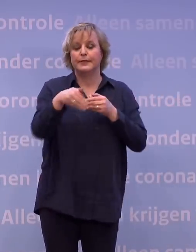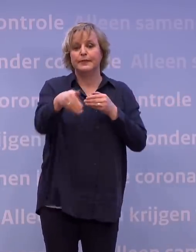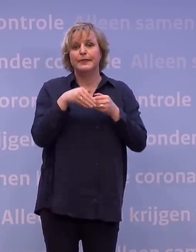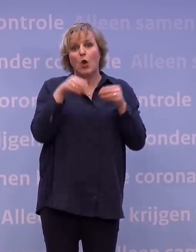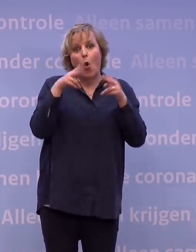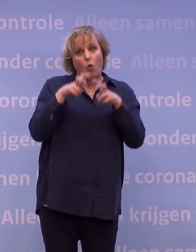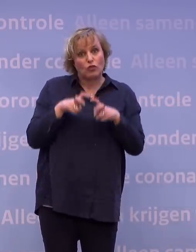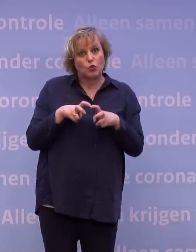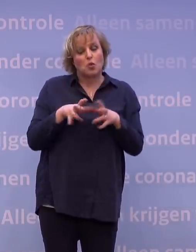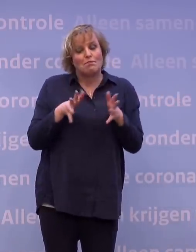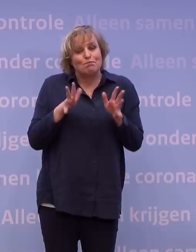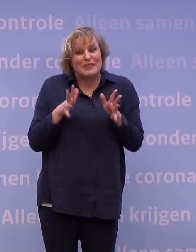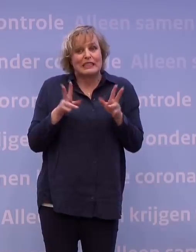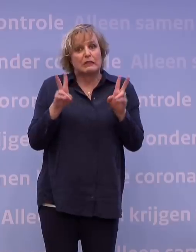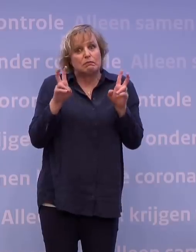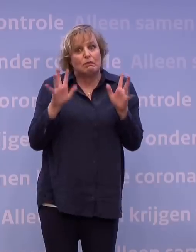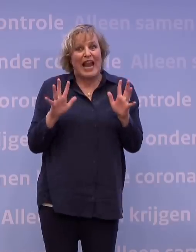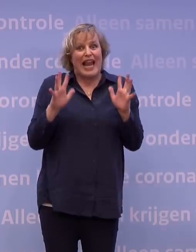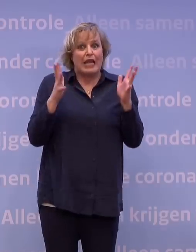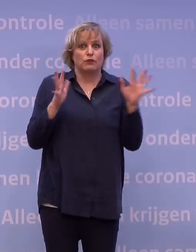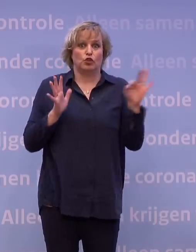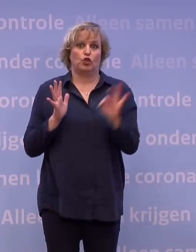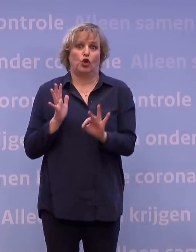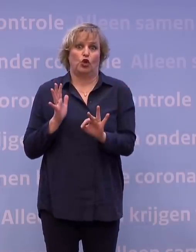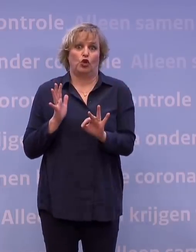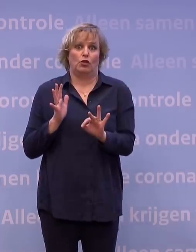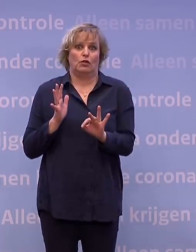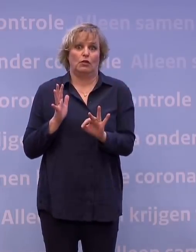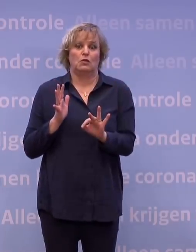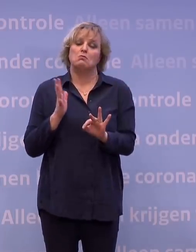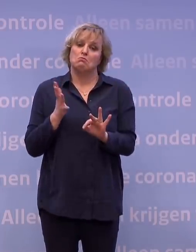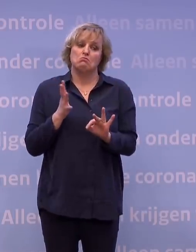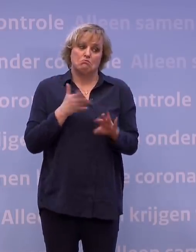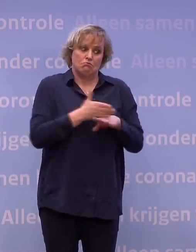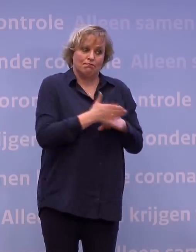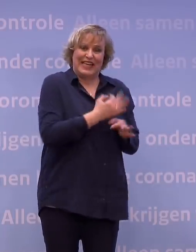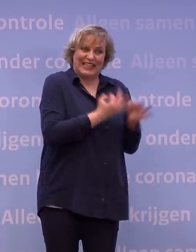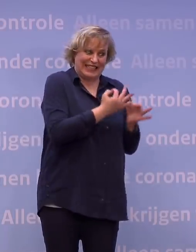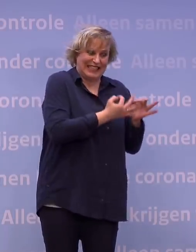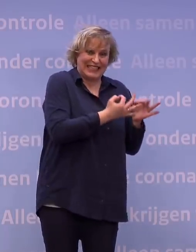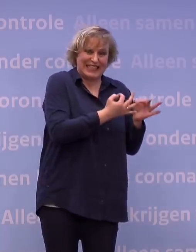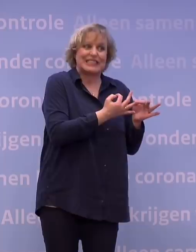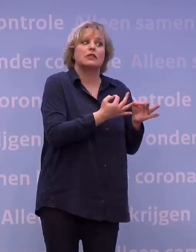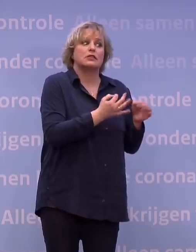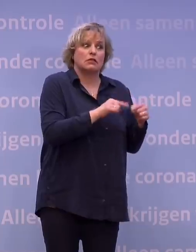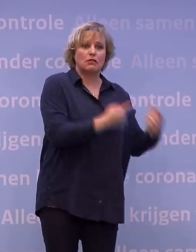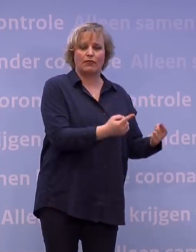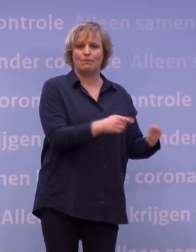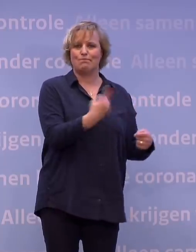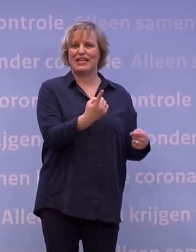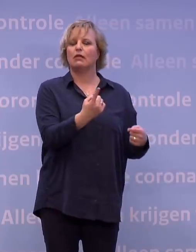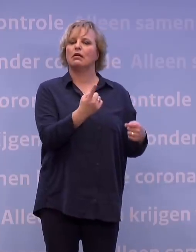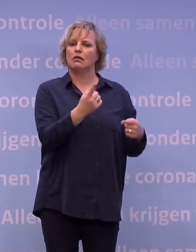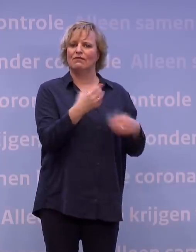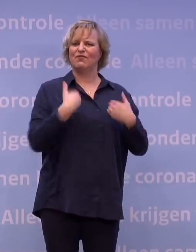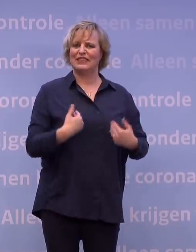we toch weer al een beetje het leven kunnen gaan leven. Bijvoorbeeld door met intensiever testen meer fysiek onderwijs mogelijk te maken en veilig werken